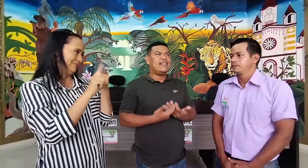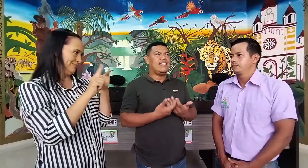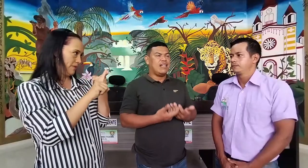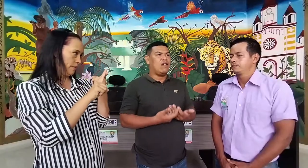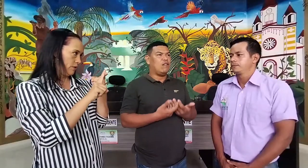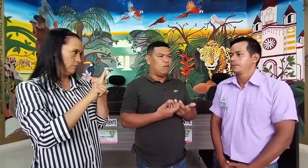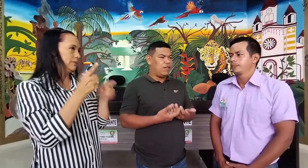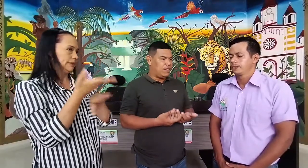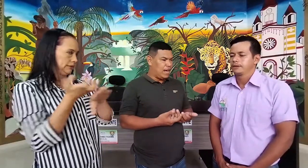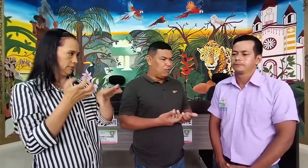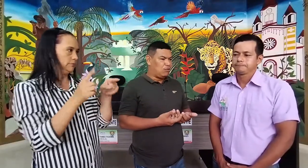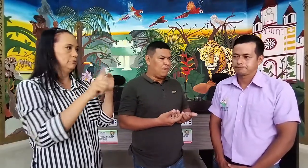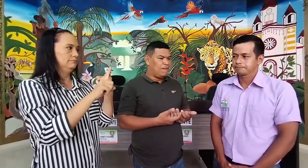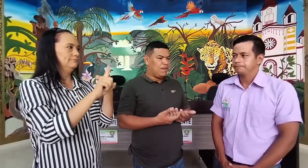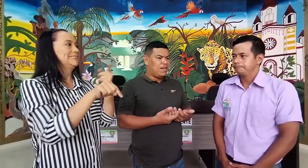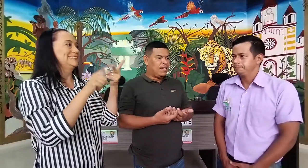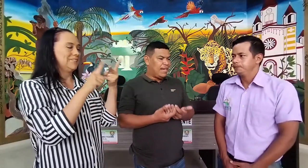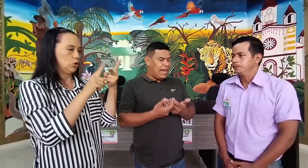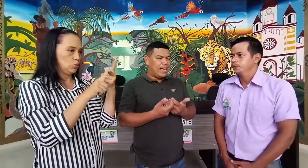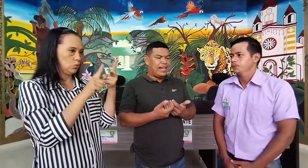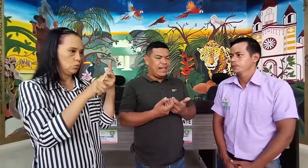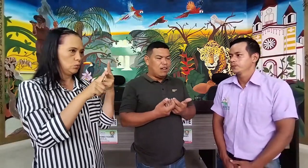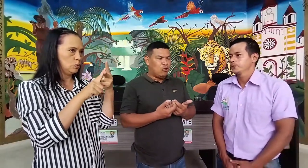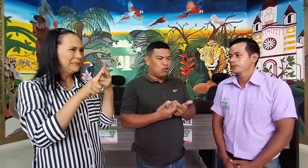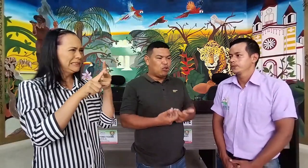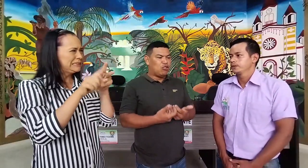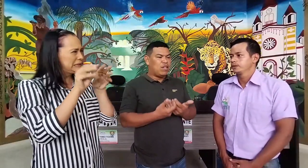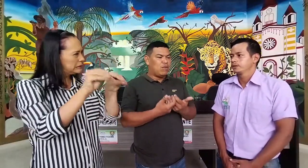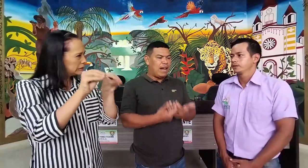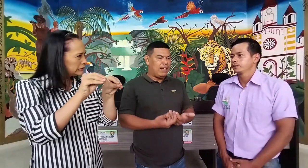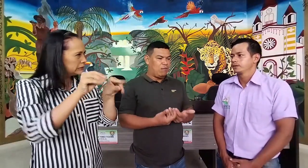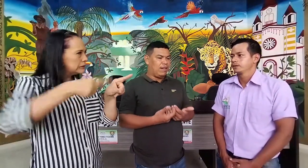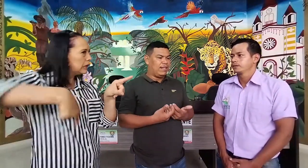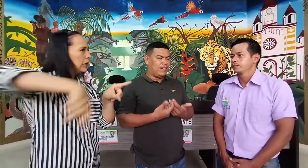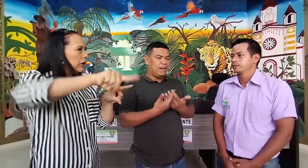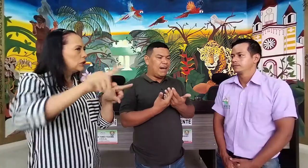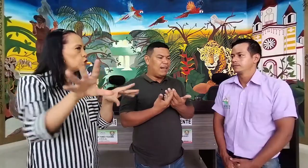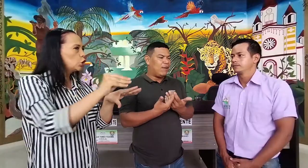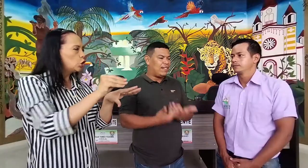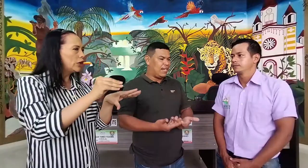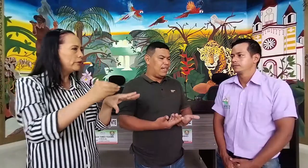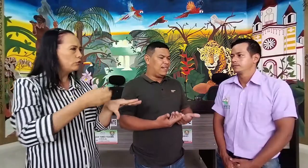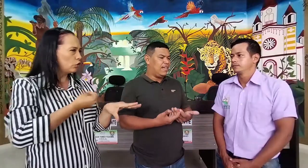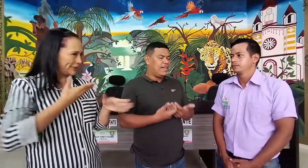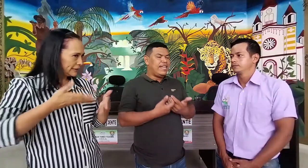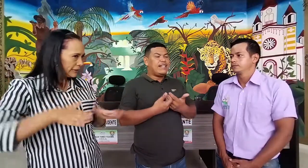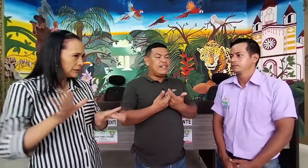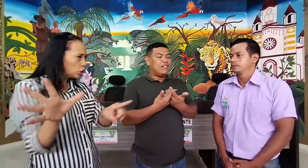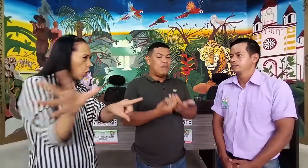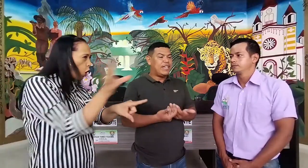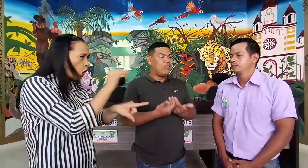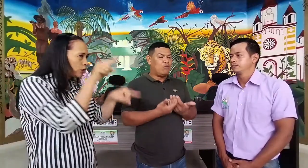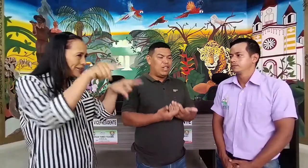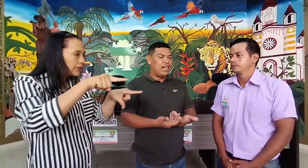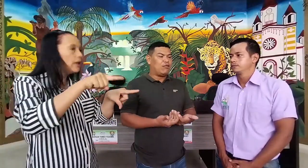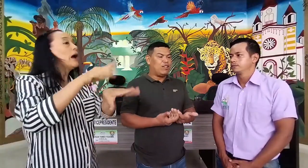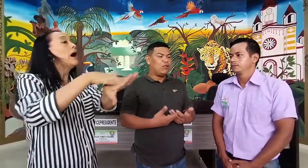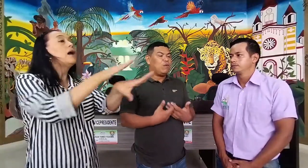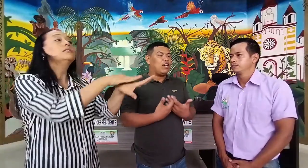enseñándole a los florencianos que los sordos tienen una lengua que se llama la lengua de señas y que si no me quiero comunicar con ellos es porque